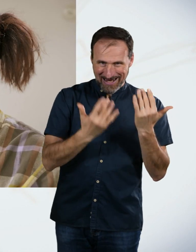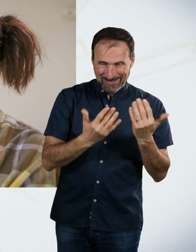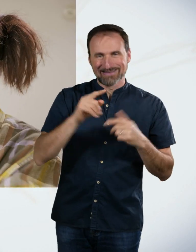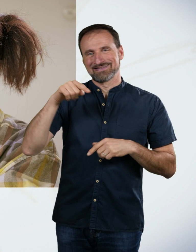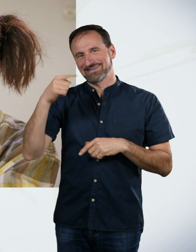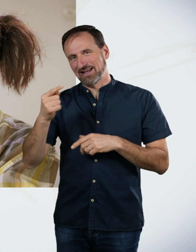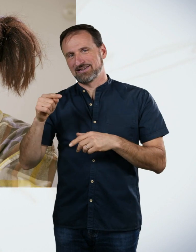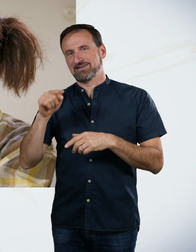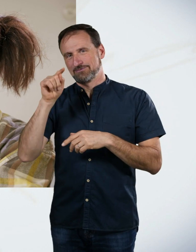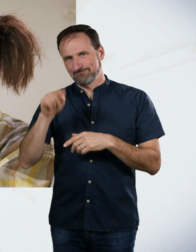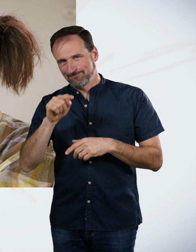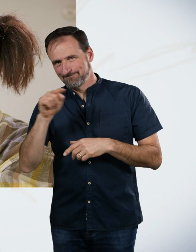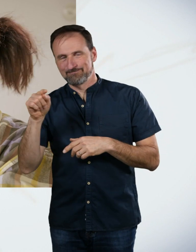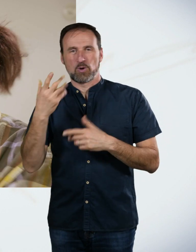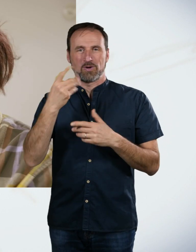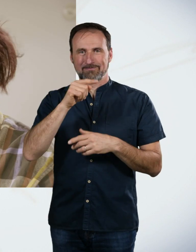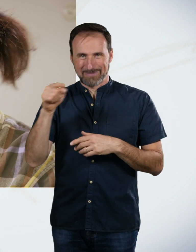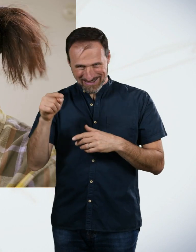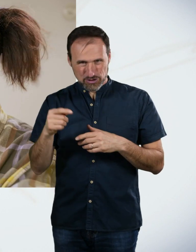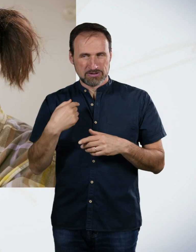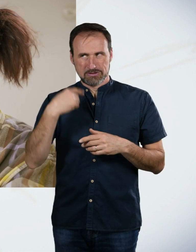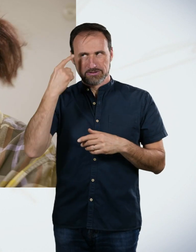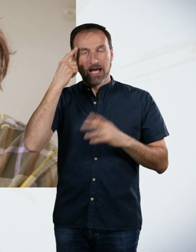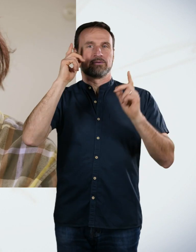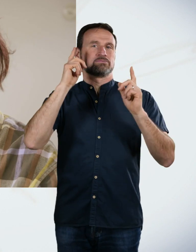ich muss jetzt hier erst mal geteilt und mal rausbekommen, bevor ich hier addieren kann.